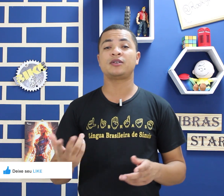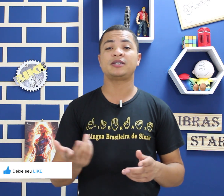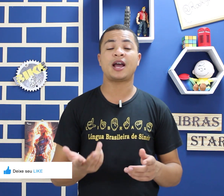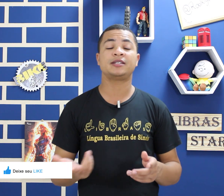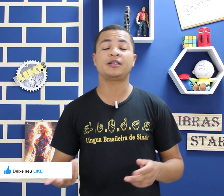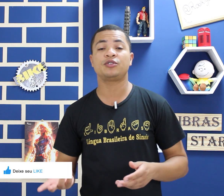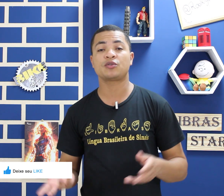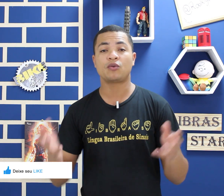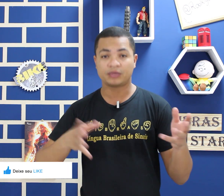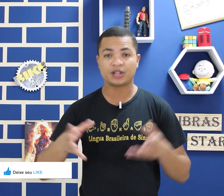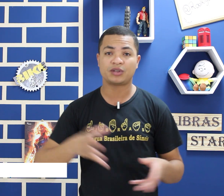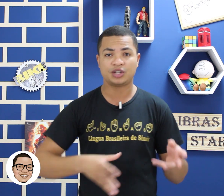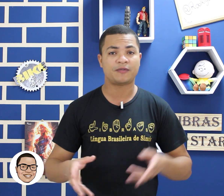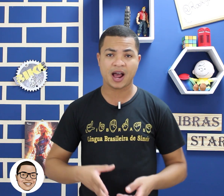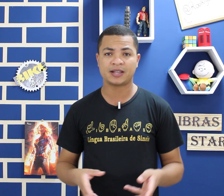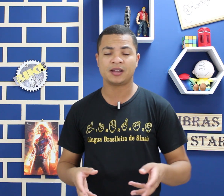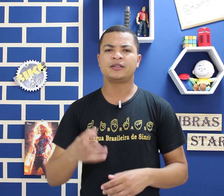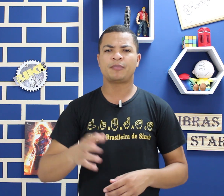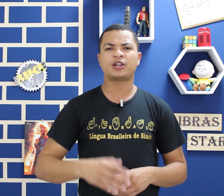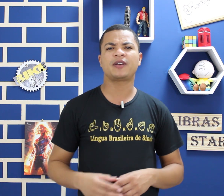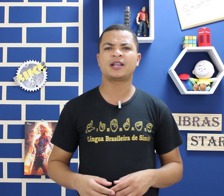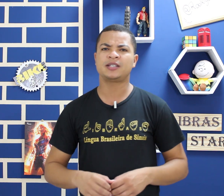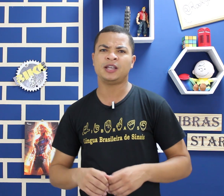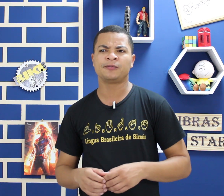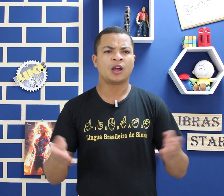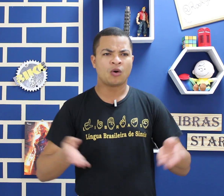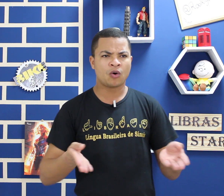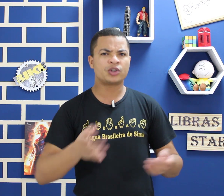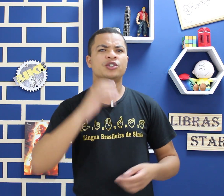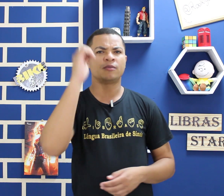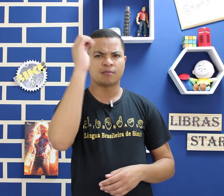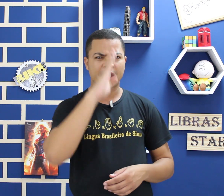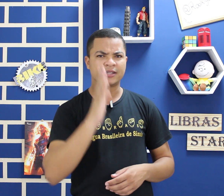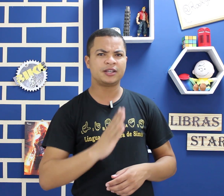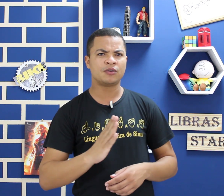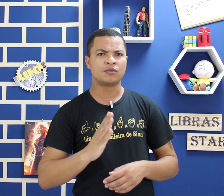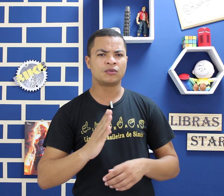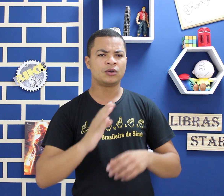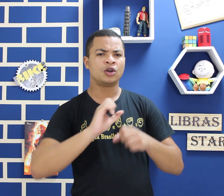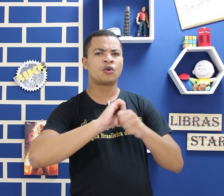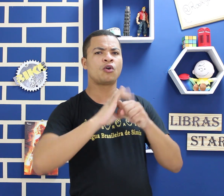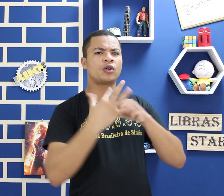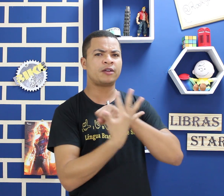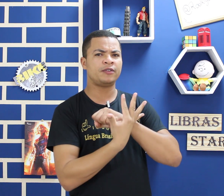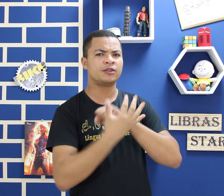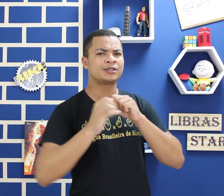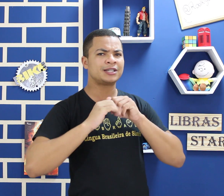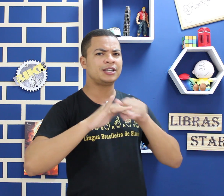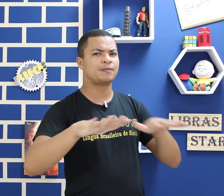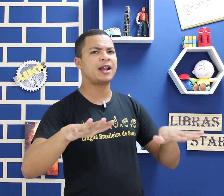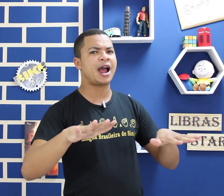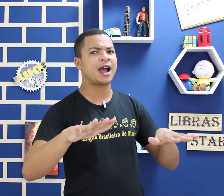dois sinais dentro de um contexto aí de frase, você pode falar assim, hoje, Brasil, coronavírus, espalhar.